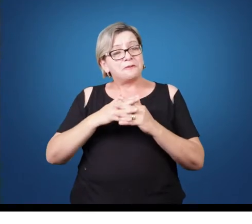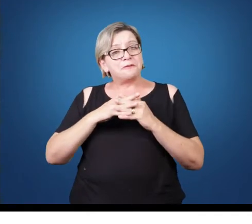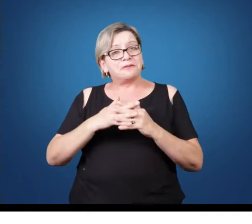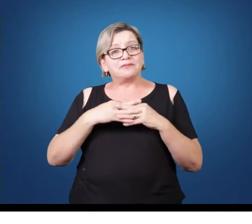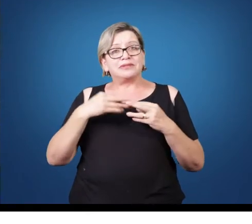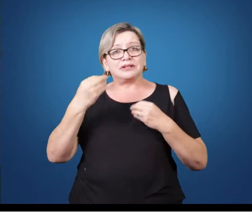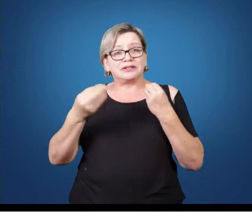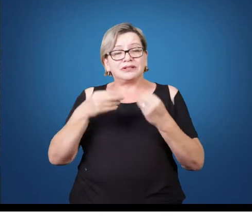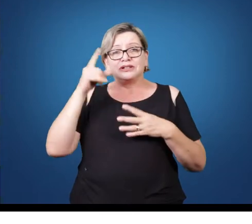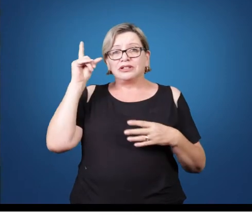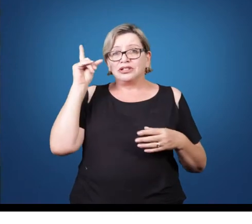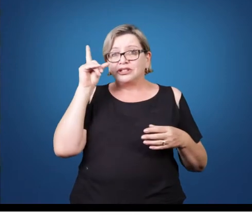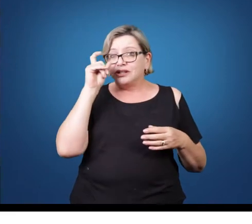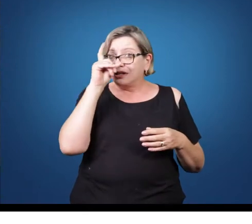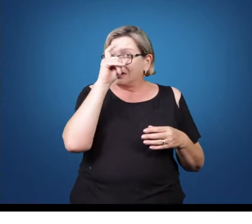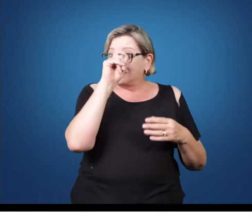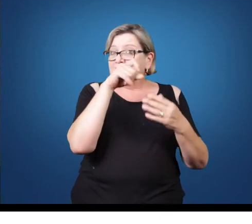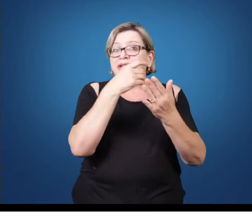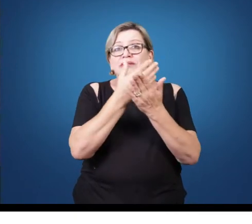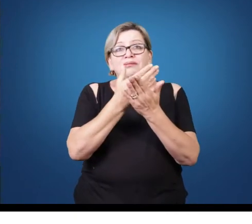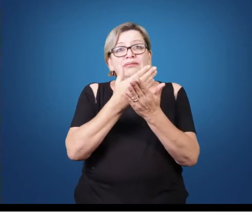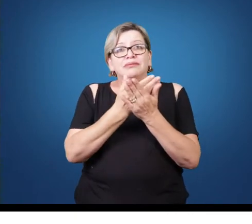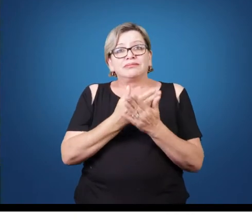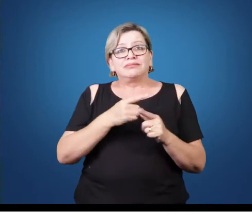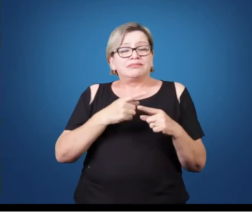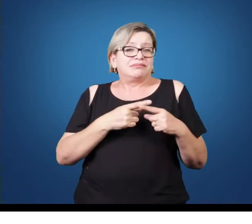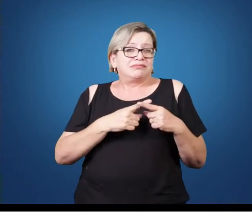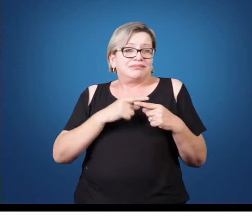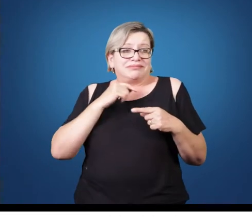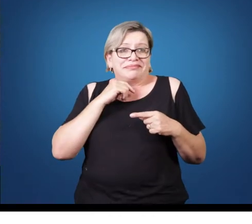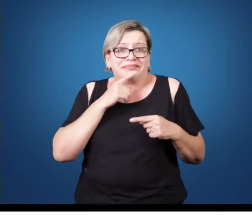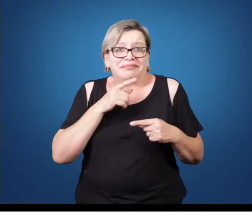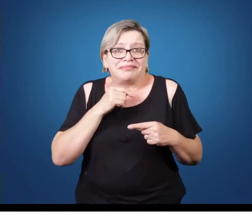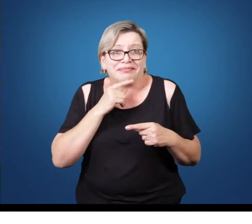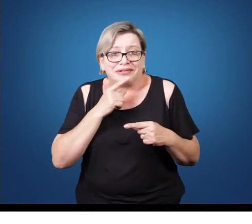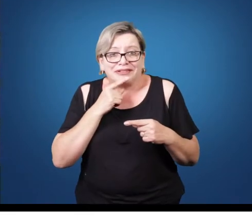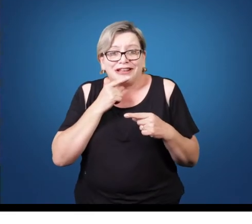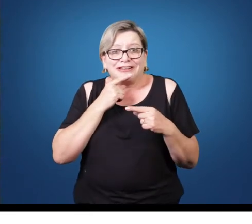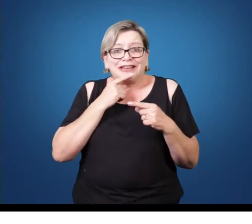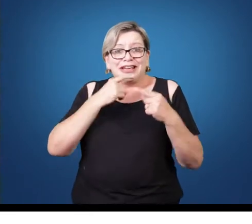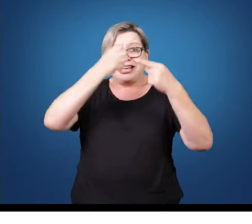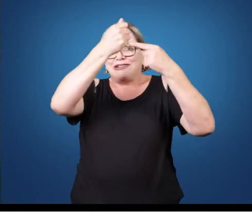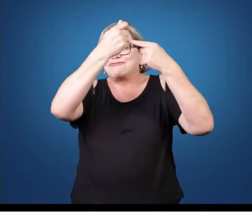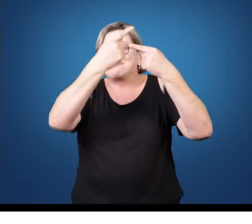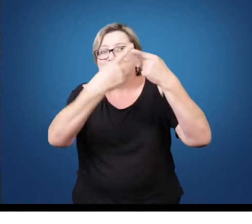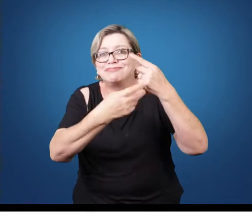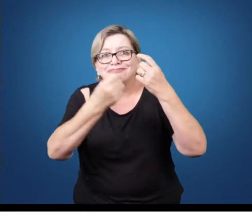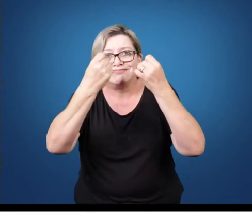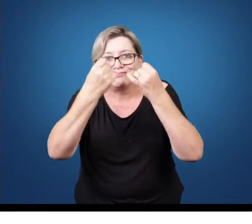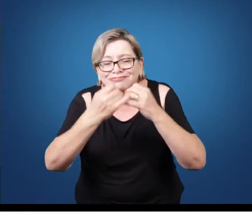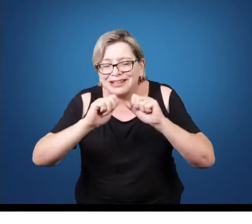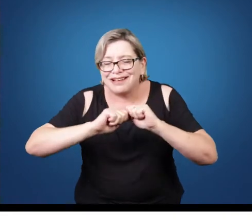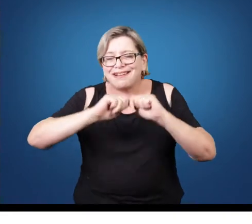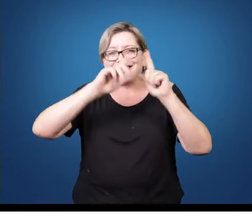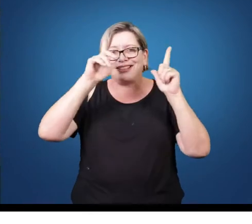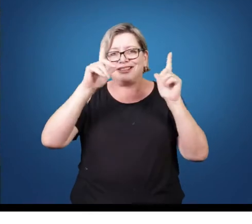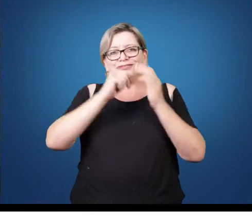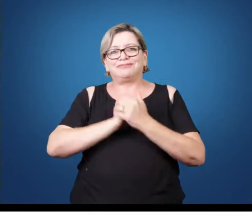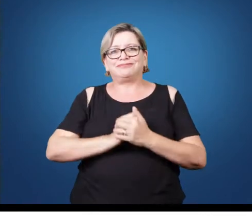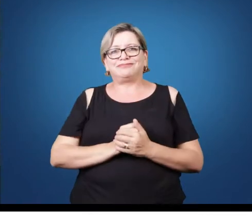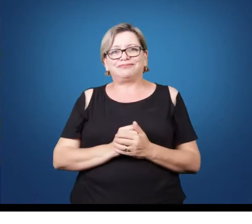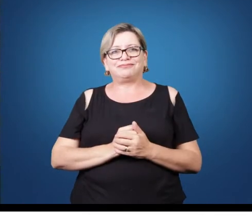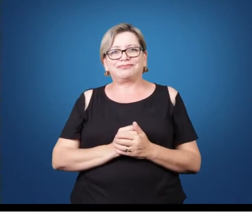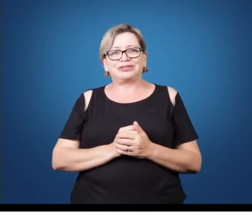muito mais difícil da música do século XX, porque você não consegue dizer assim, a música do século XX é isso aqui, não dá para fazer isso. Então, qual é